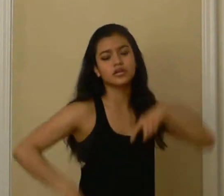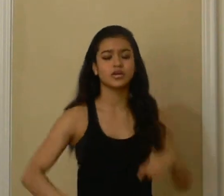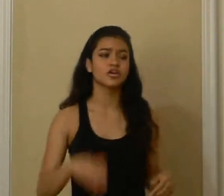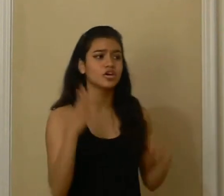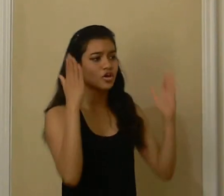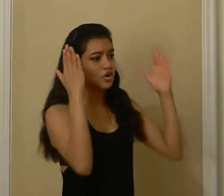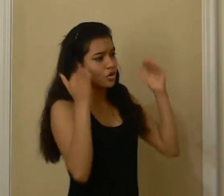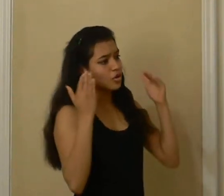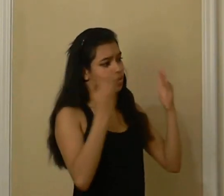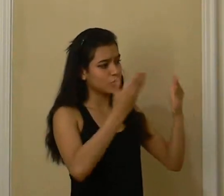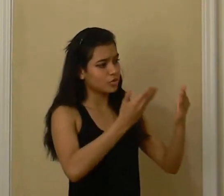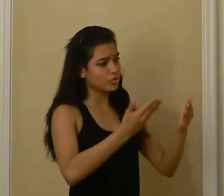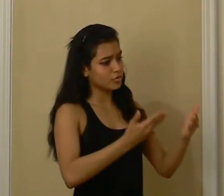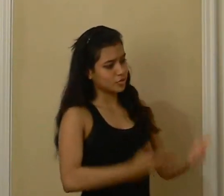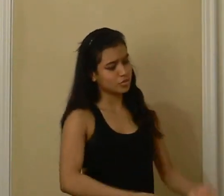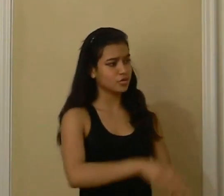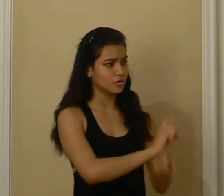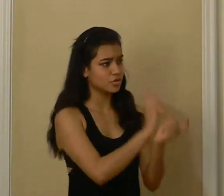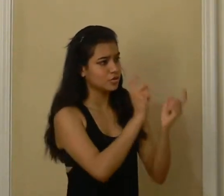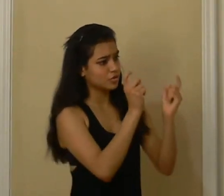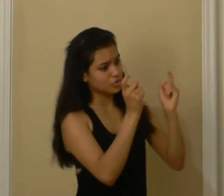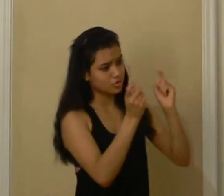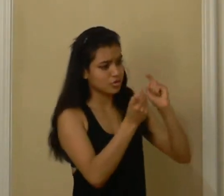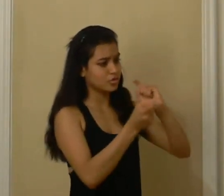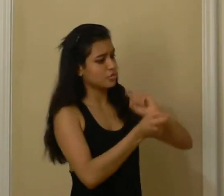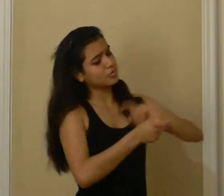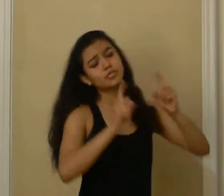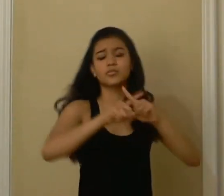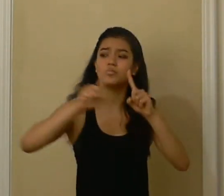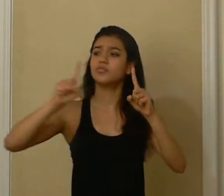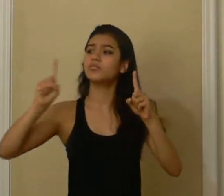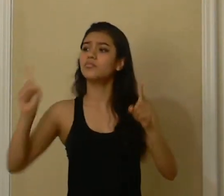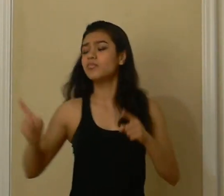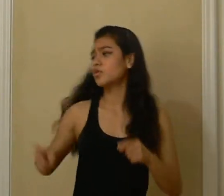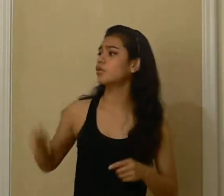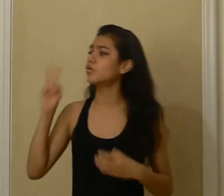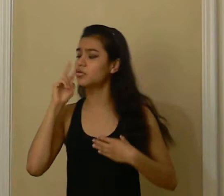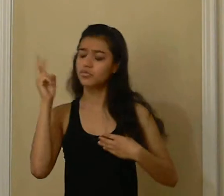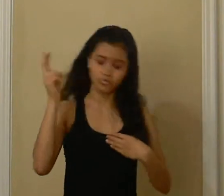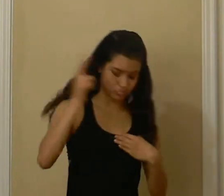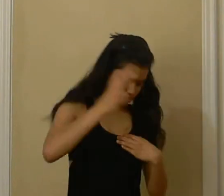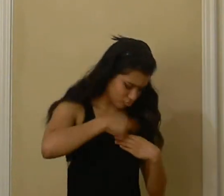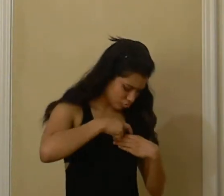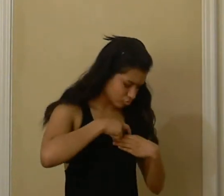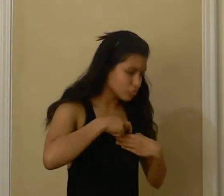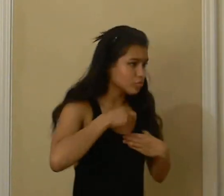Mantuve la esperanza conociendo tu interior